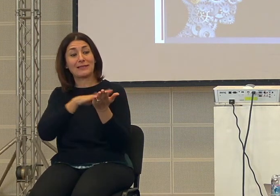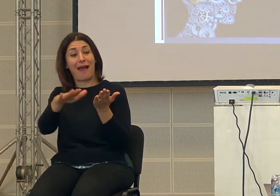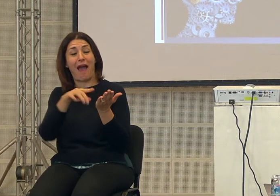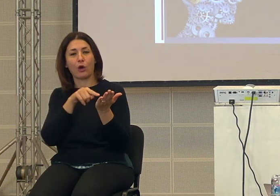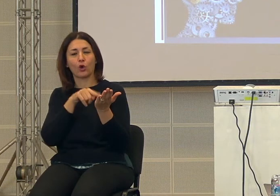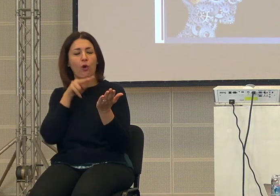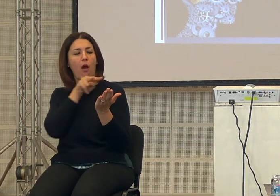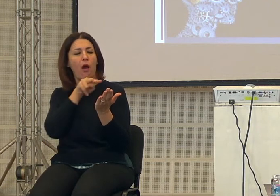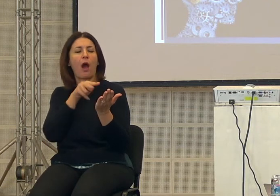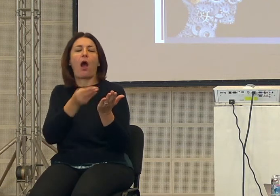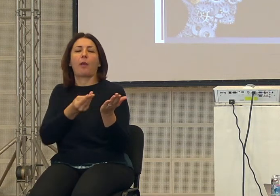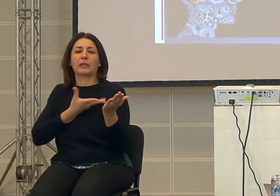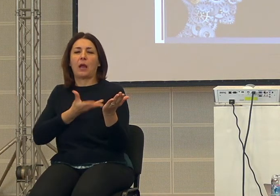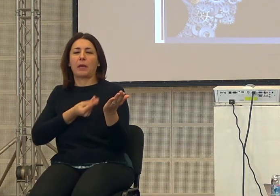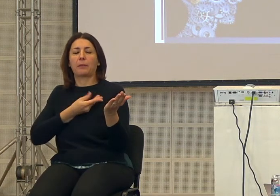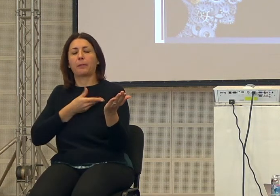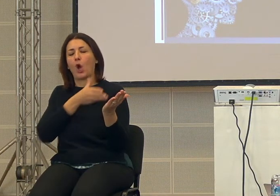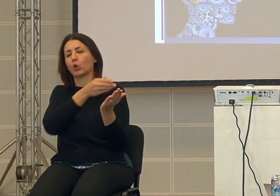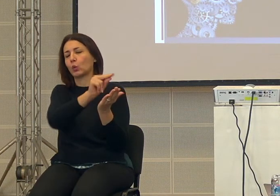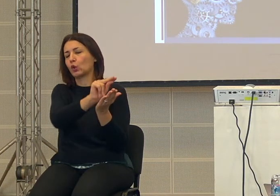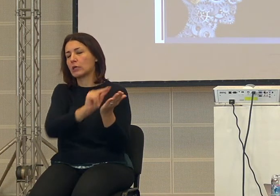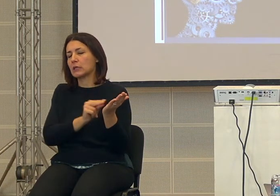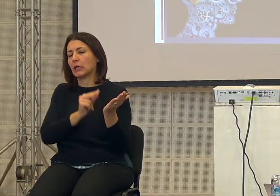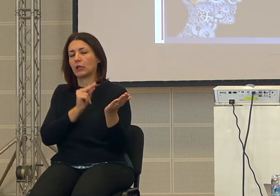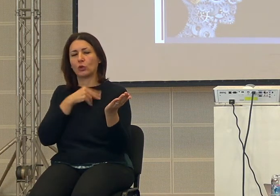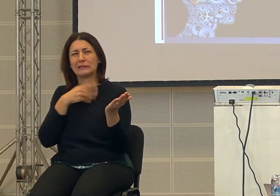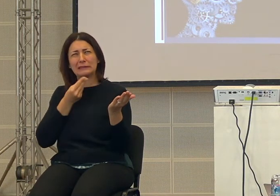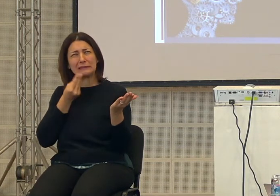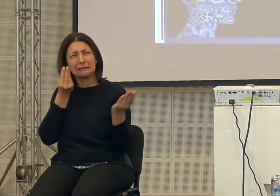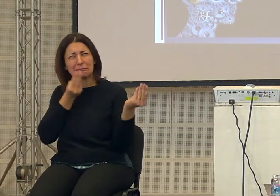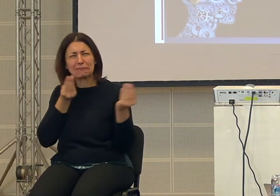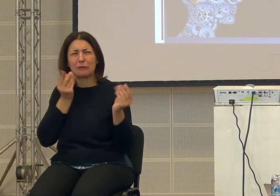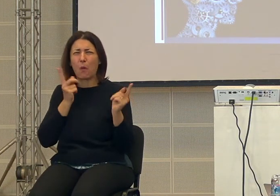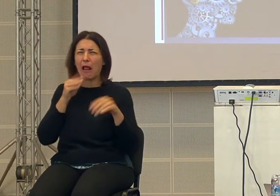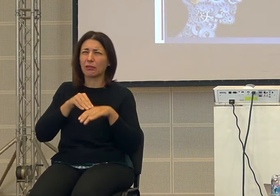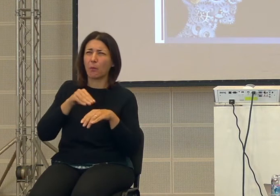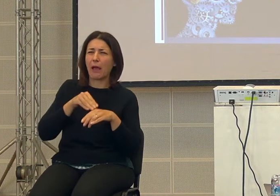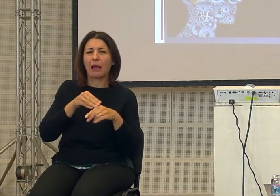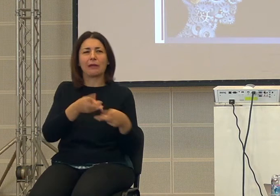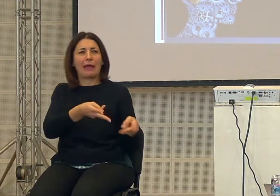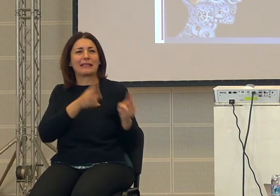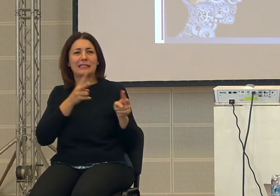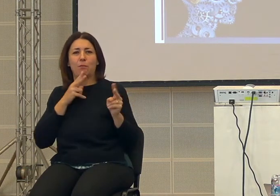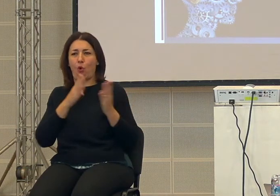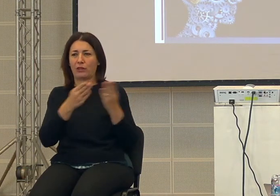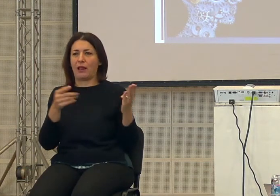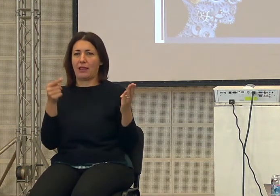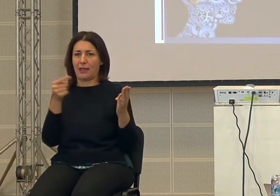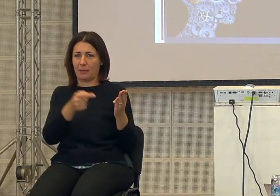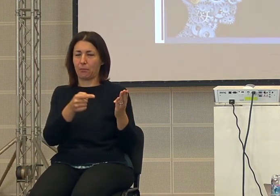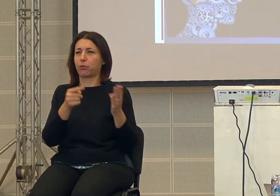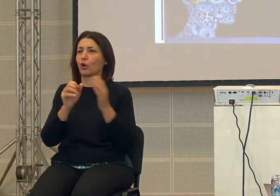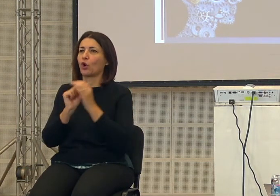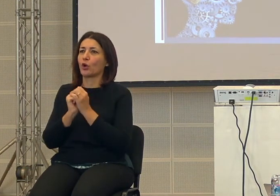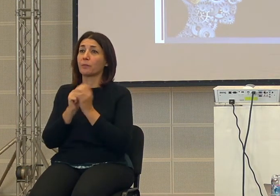comunque c'era scritto tutte le cose le risposte ad ogni cosa che serviva all'uomo diceva beh ma ci potevano essere anche